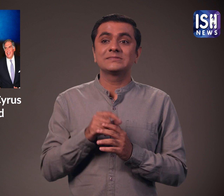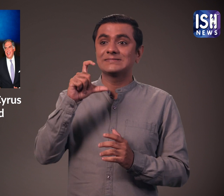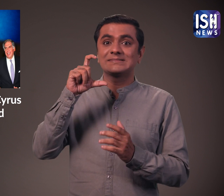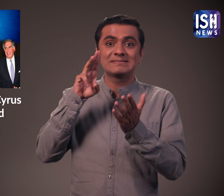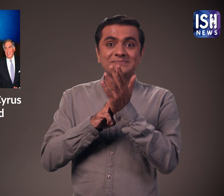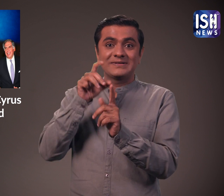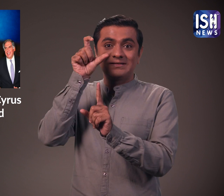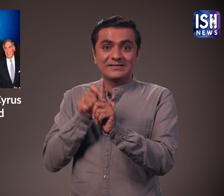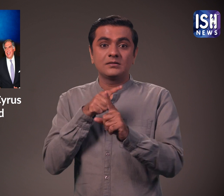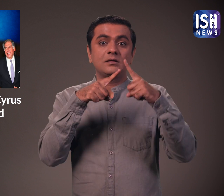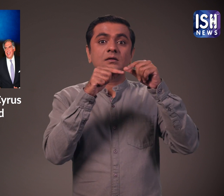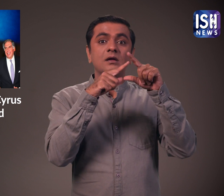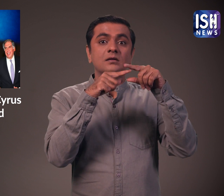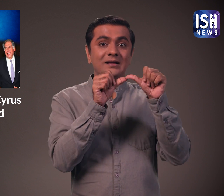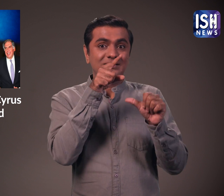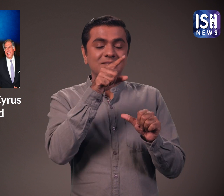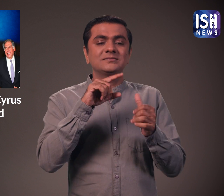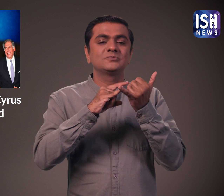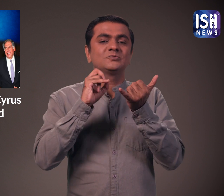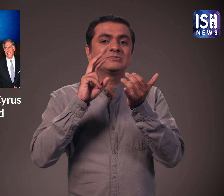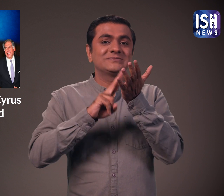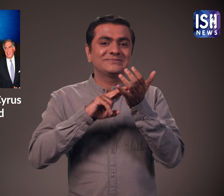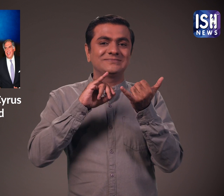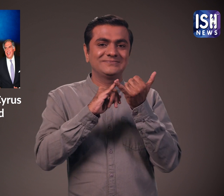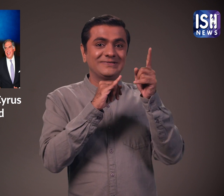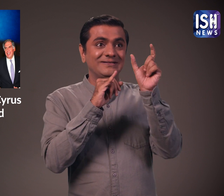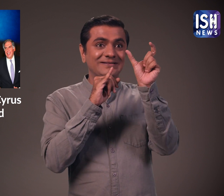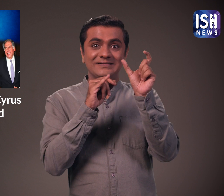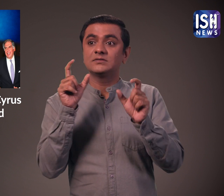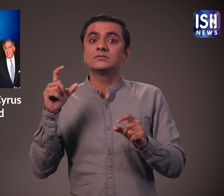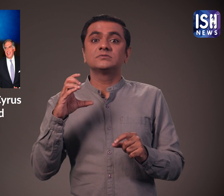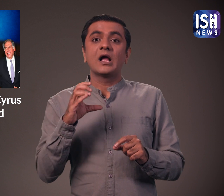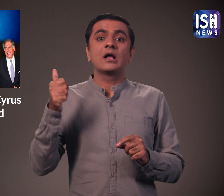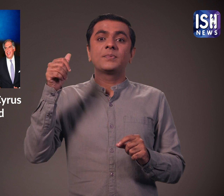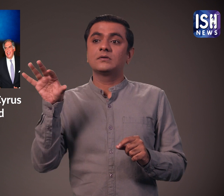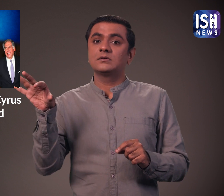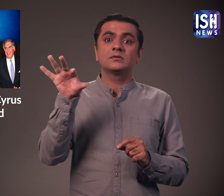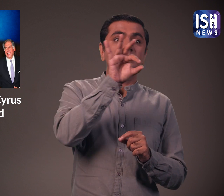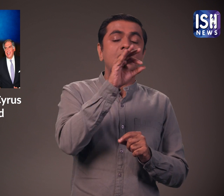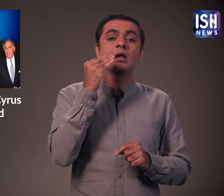में बताता हूँ। मिस्त्री को 2012 में टाटा संस के अध्यक्ष के रूप में नियुक्ष किया गया